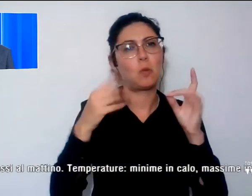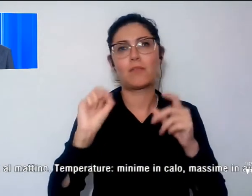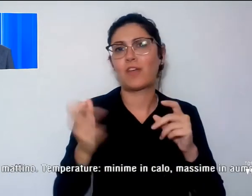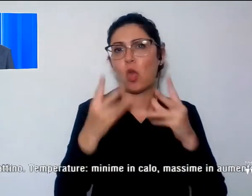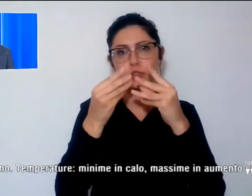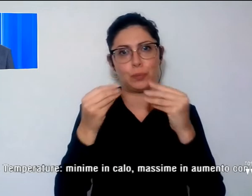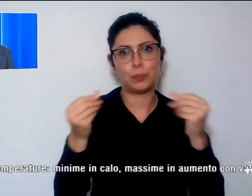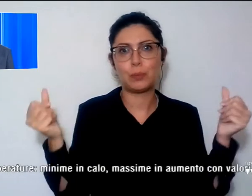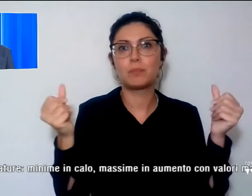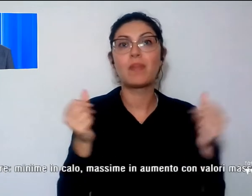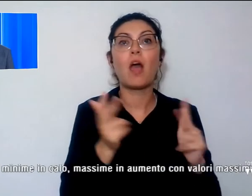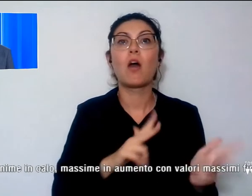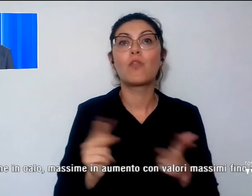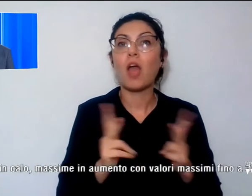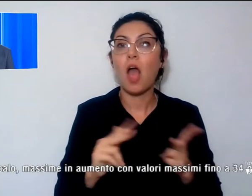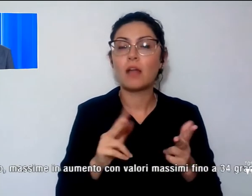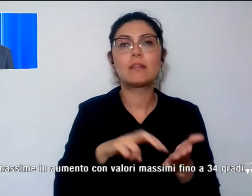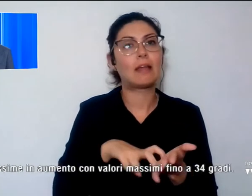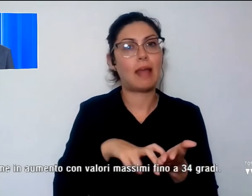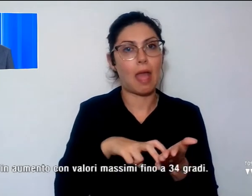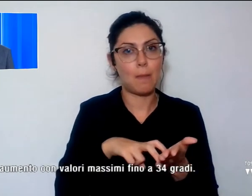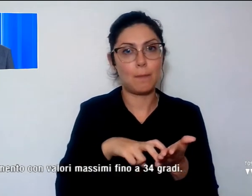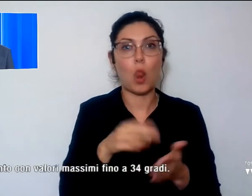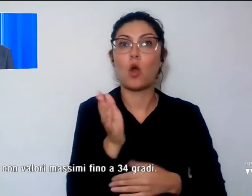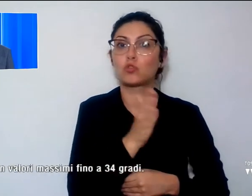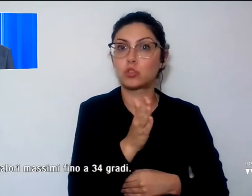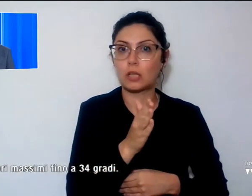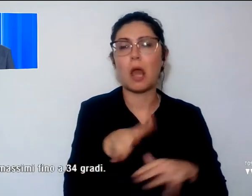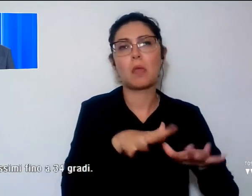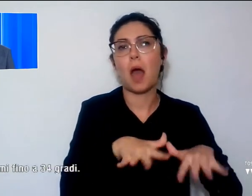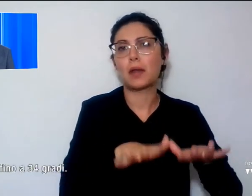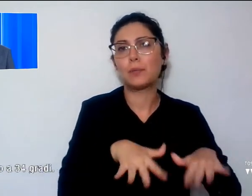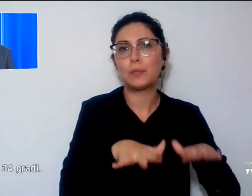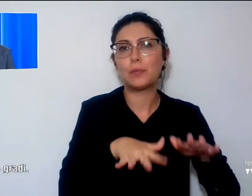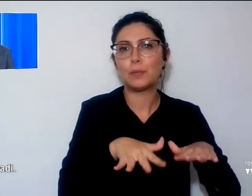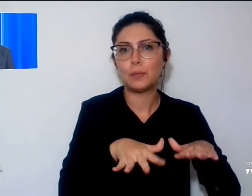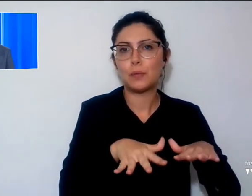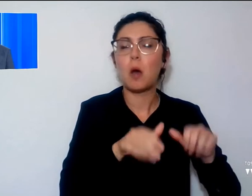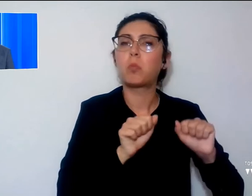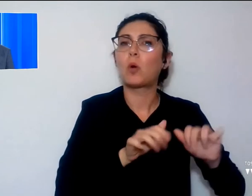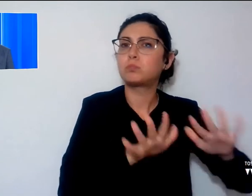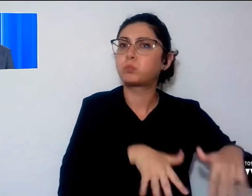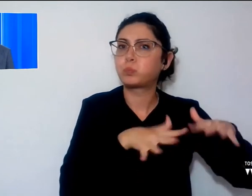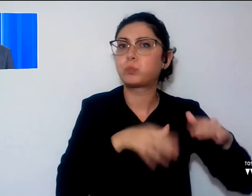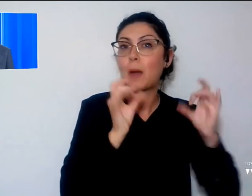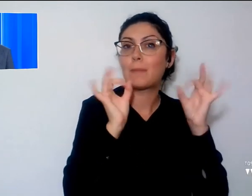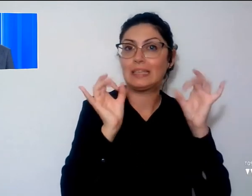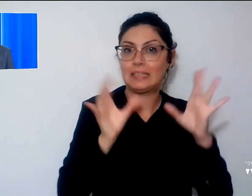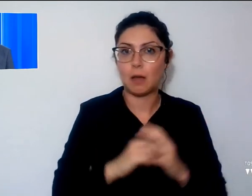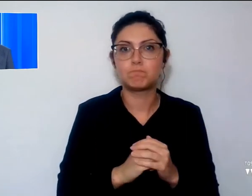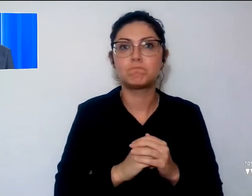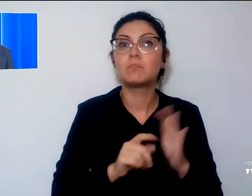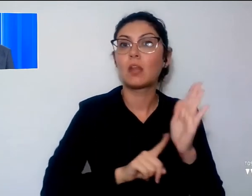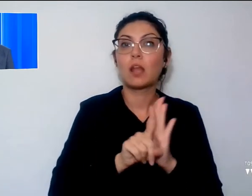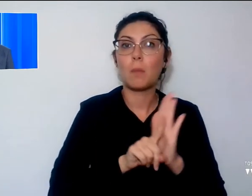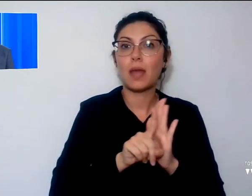I venti saranno deboli occidentali, i mari poco mossi, localmente mossi al mattino. Temperature